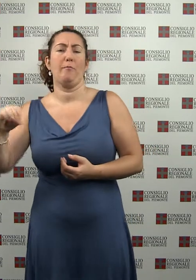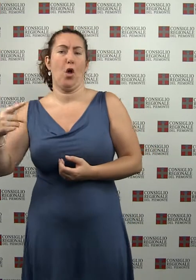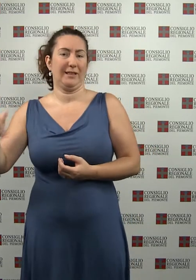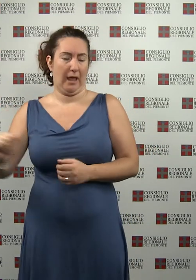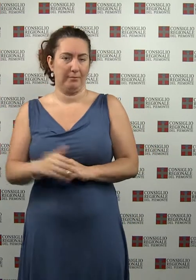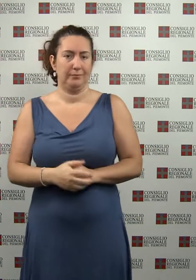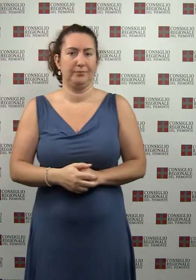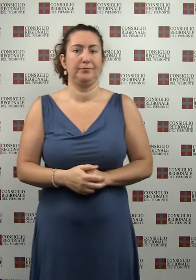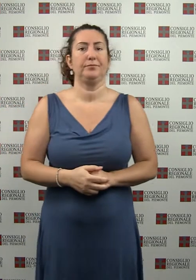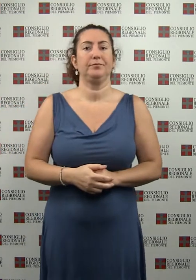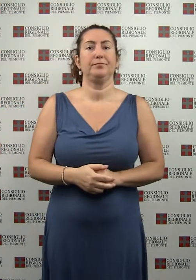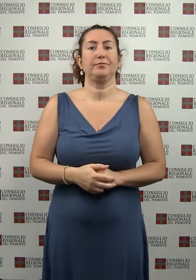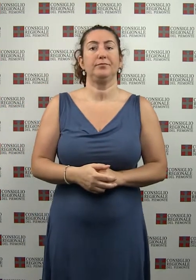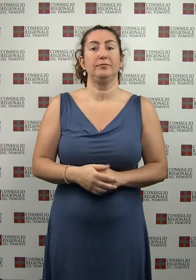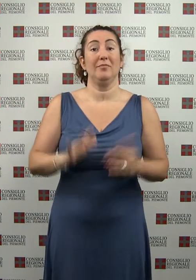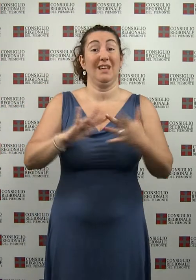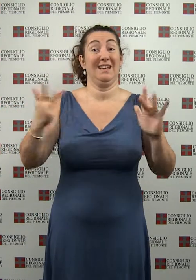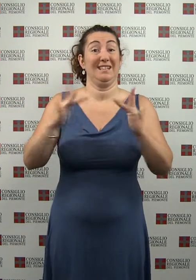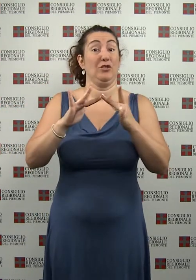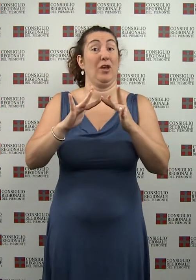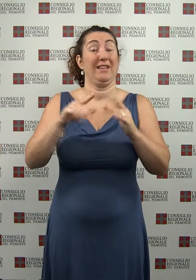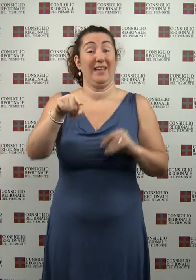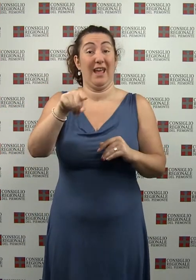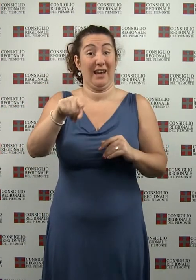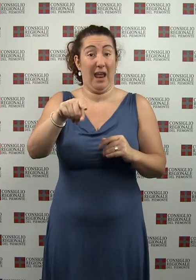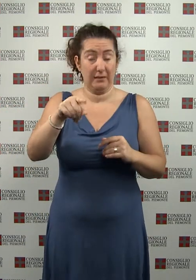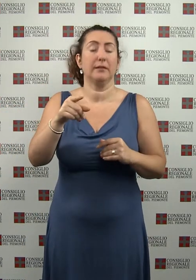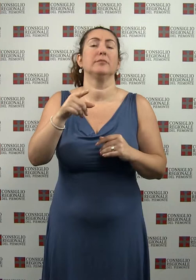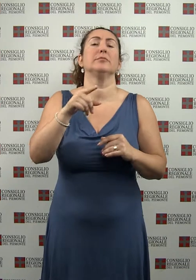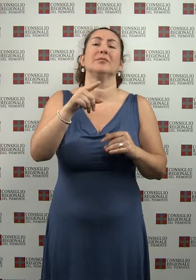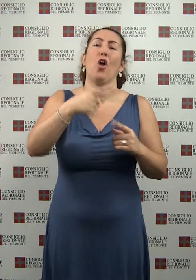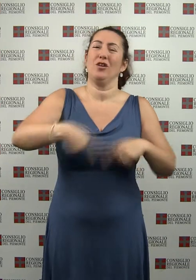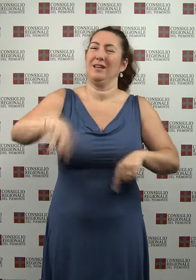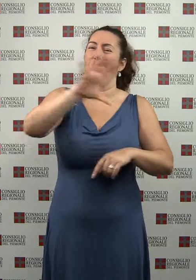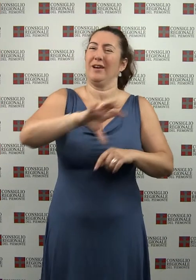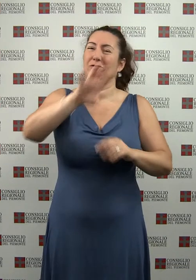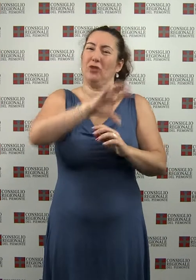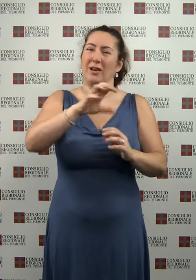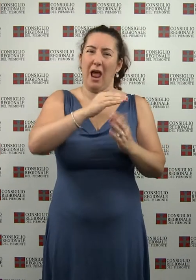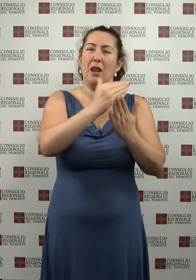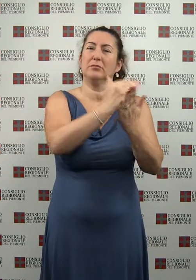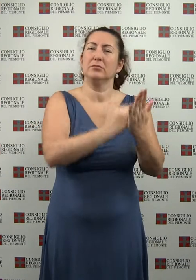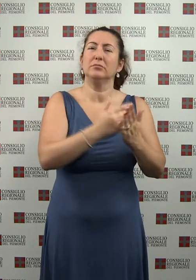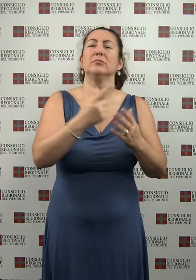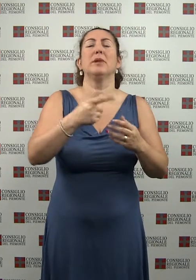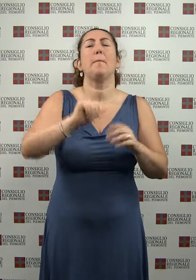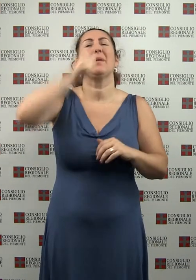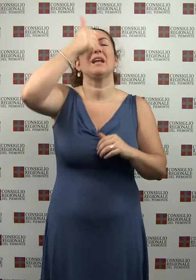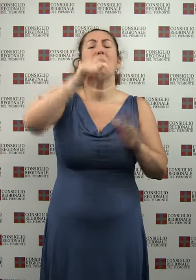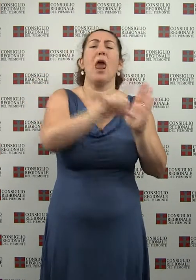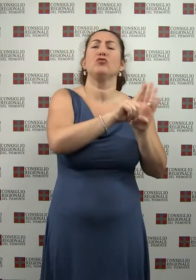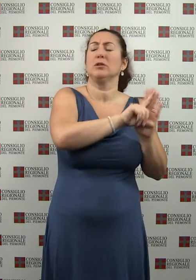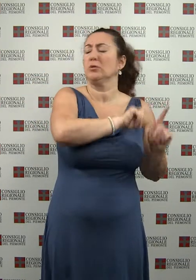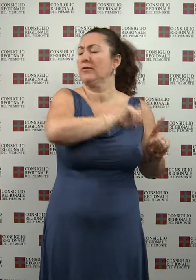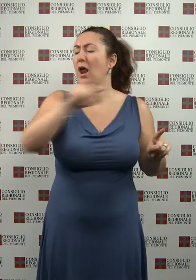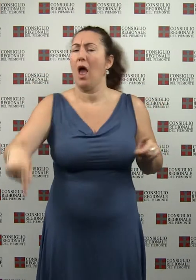Pubblicati sul sito internet del Consiglio regionale i testi dei resoconti di tutte le sedute consigliari a partire da quelle della prima legislatura.